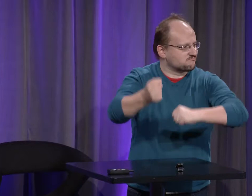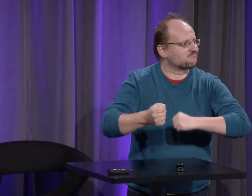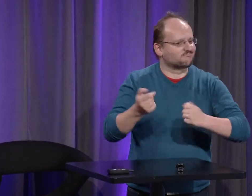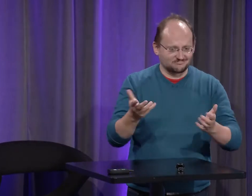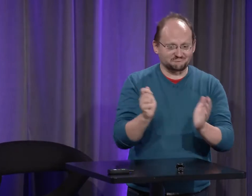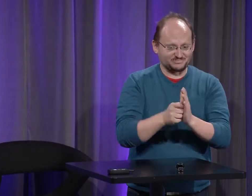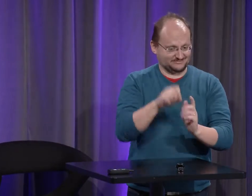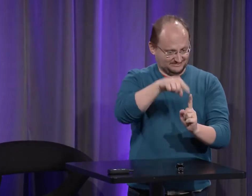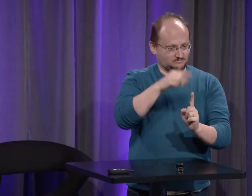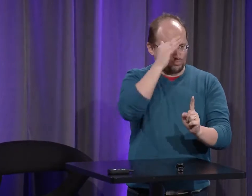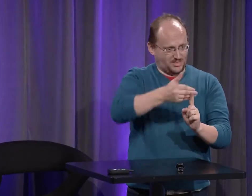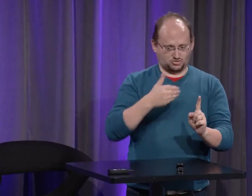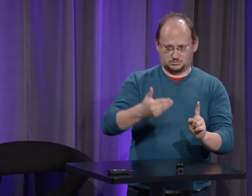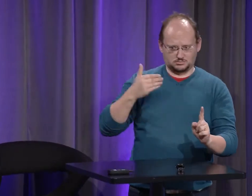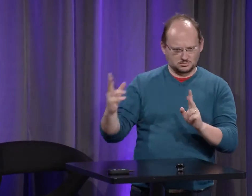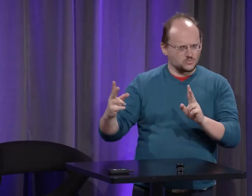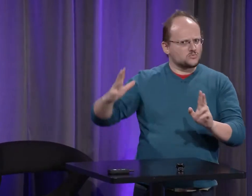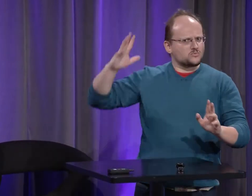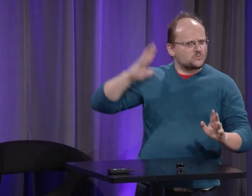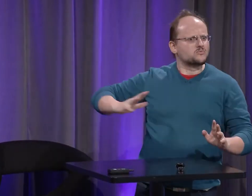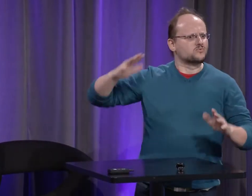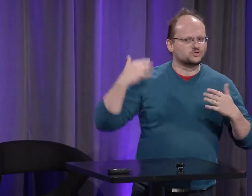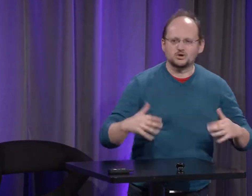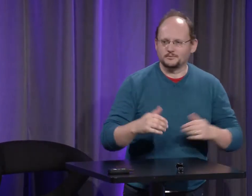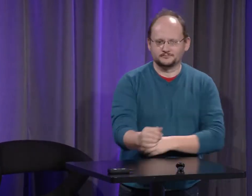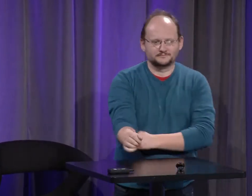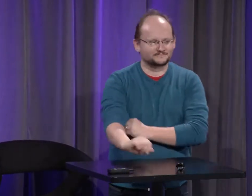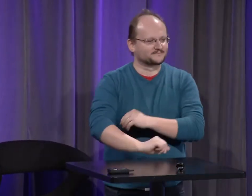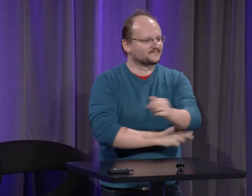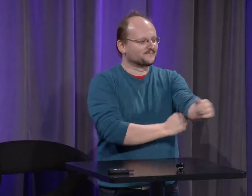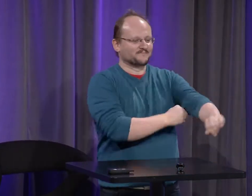Voilà. On a des croisés sur leurs chevaux, on a les croisades en l'an 1000. C'est quand même